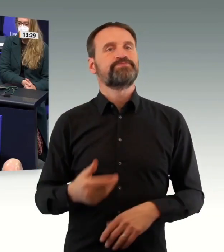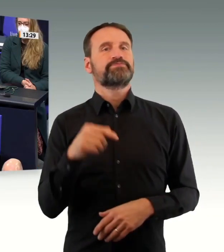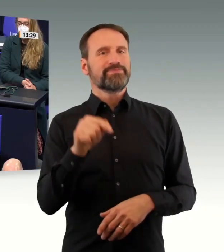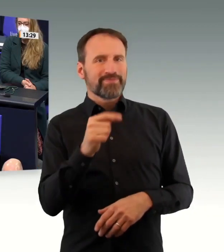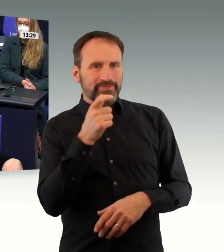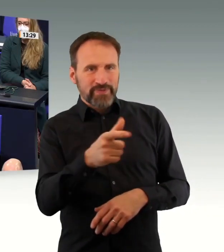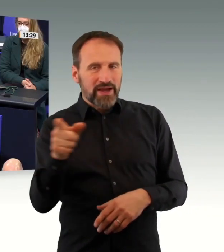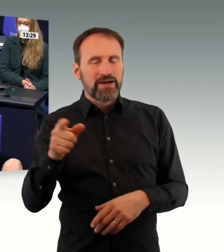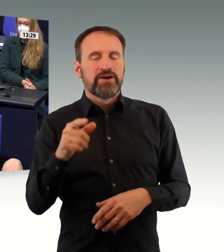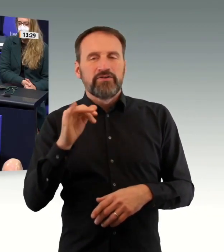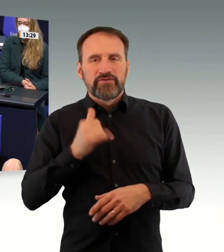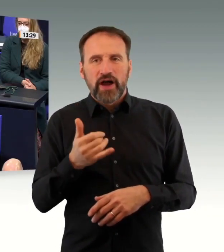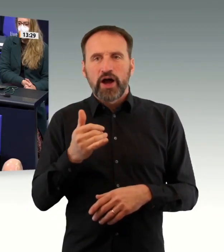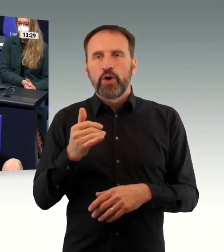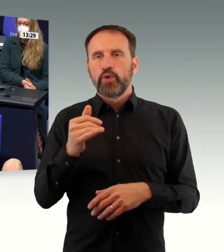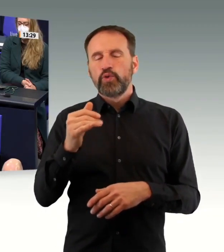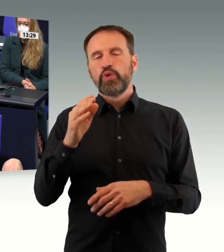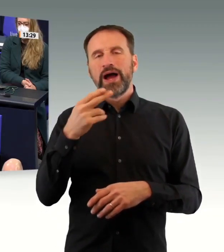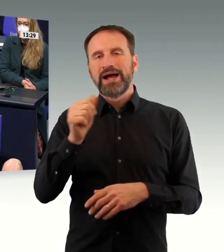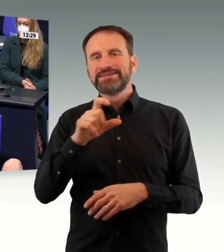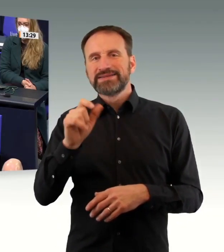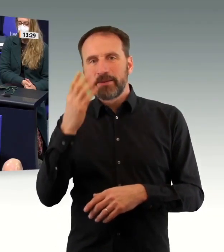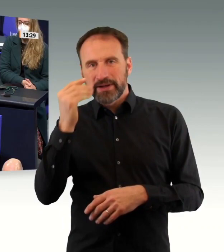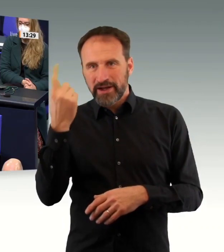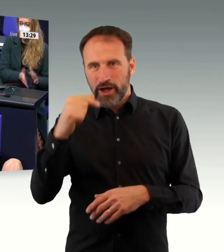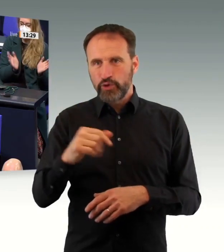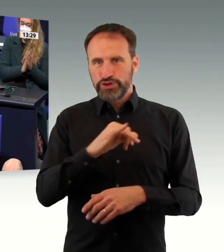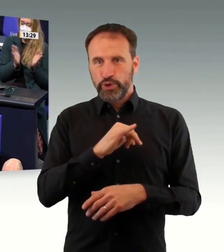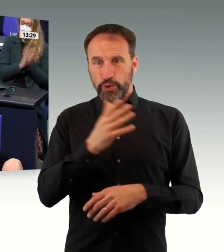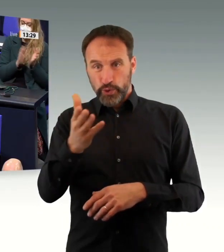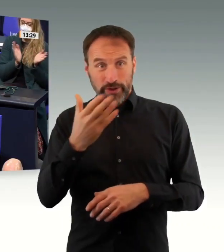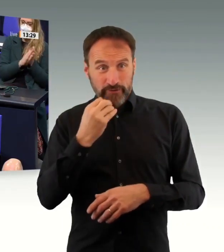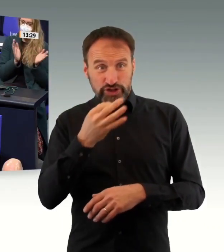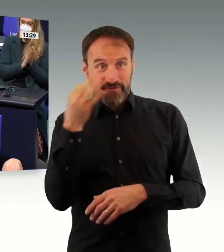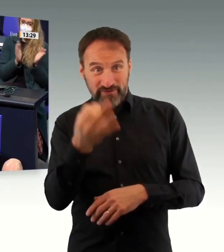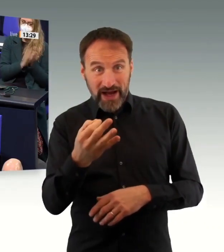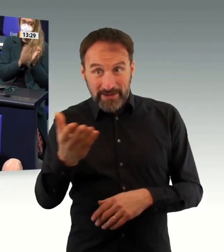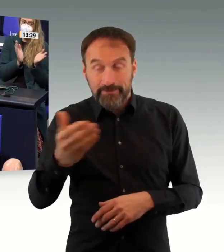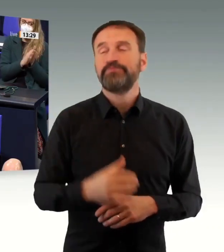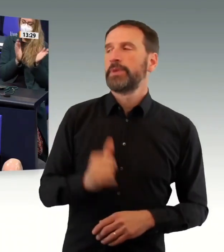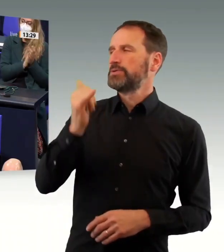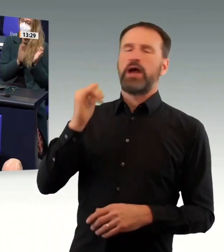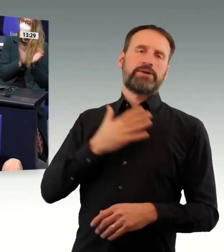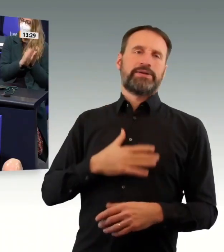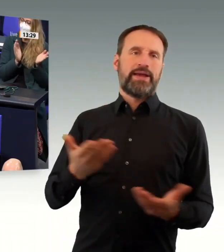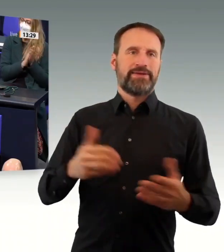verabschiedet wird oder nicht, überhaupt keine Relevanz hat. Wann hören Sie endlich auf mit dieser Geschichte?